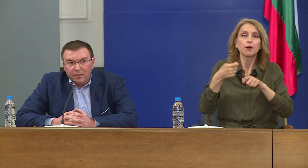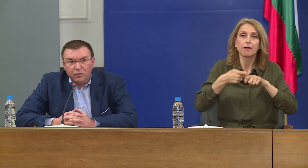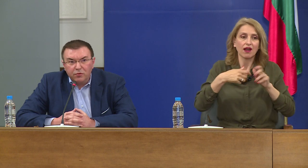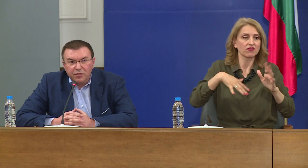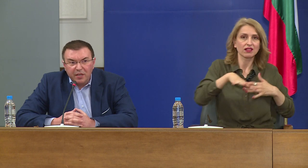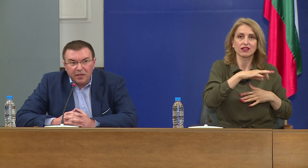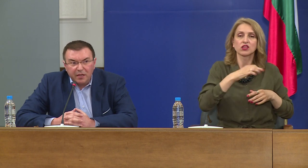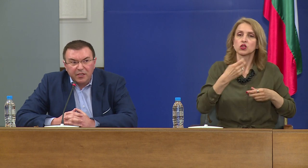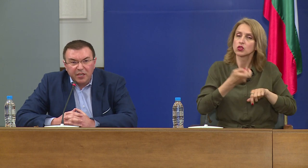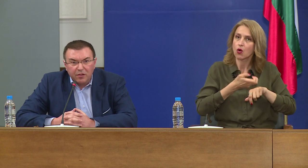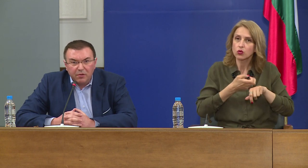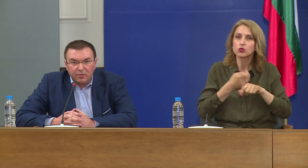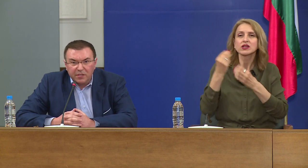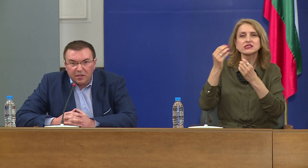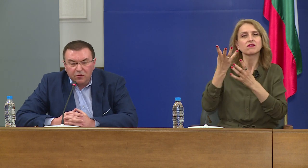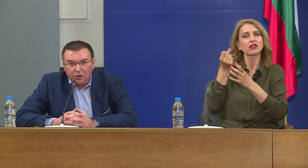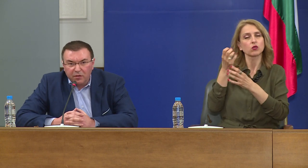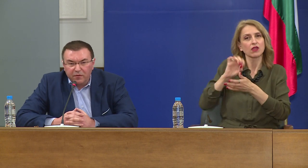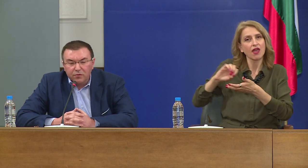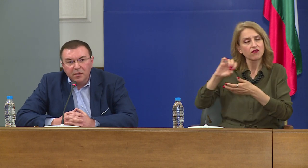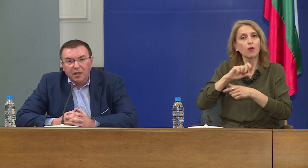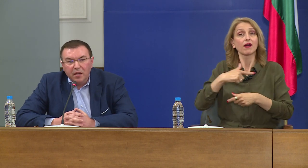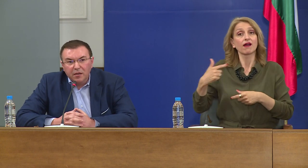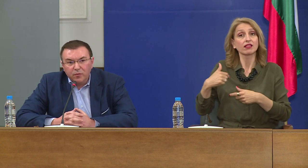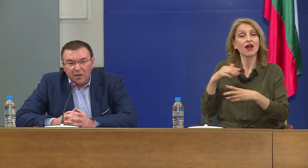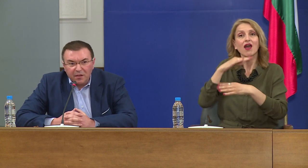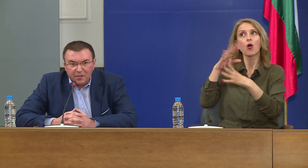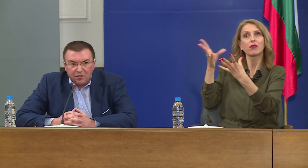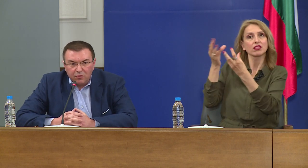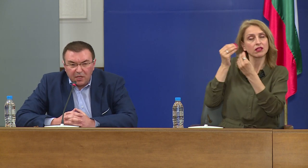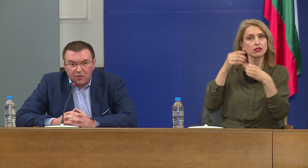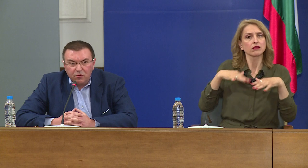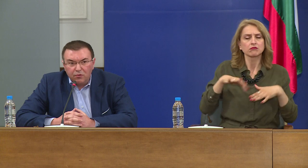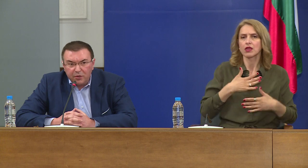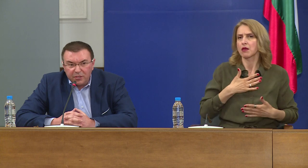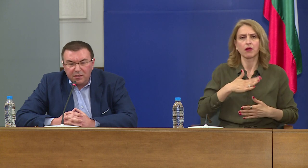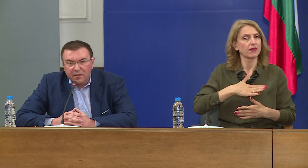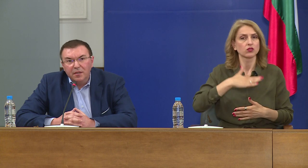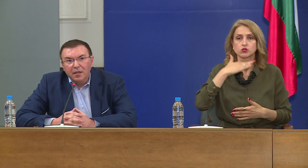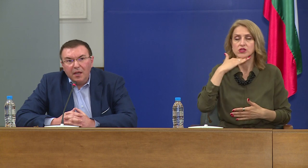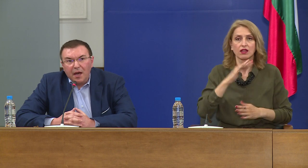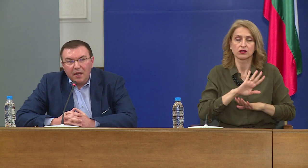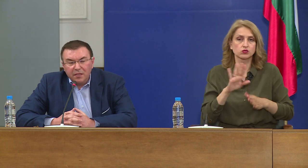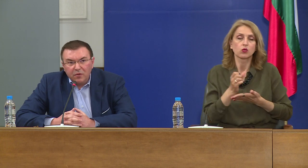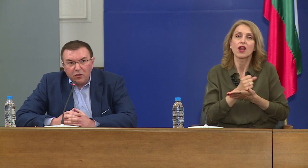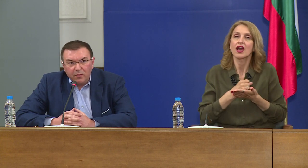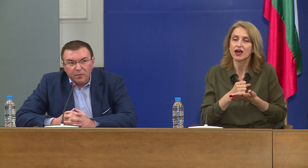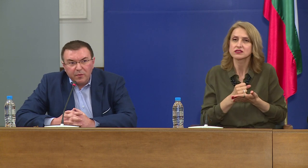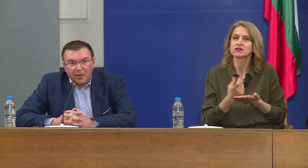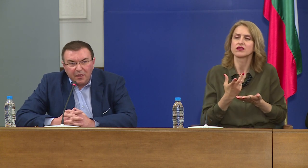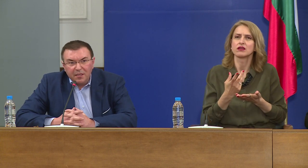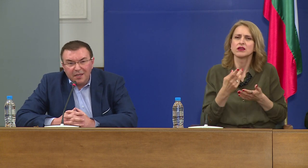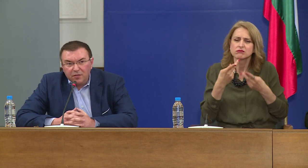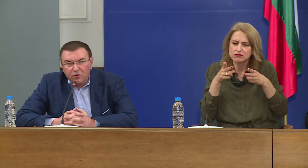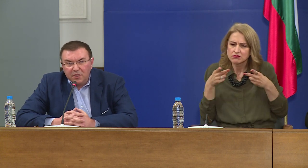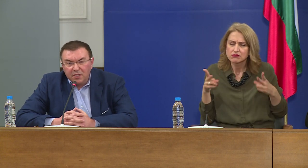Китай по отношение на лечението на пациентите с коронавирус. Разполагаме с достатъчно количество антимикробни